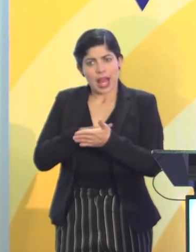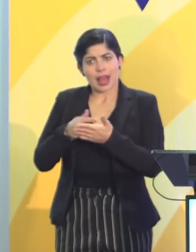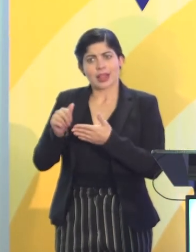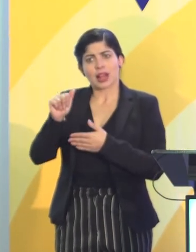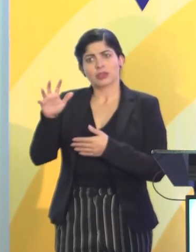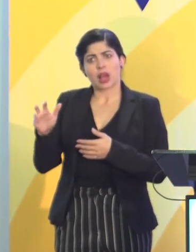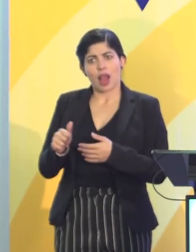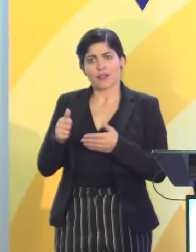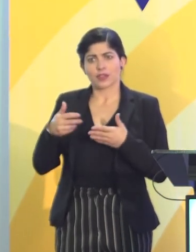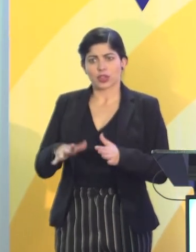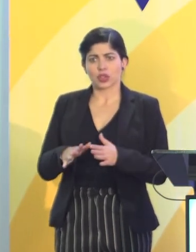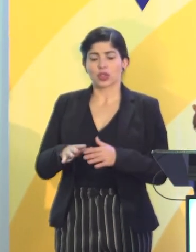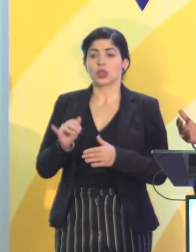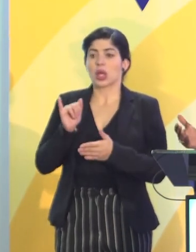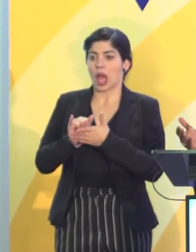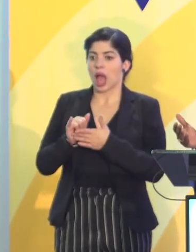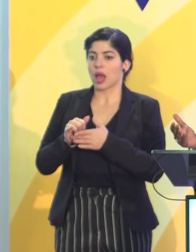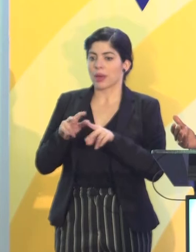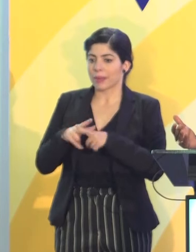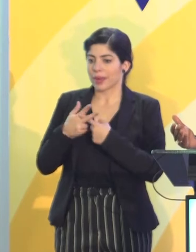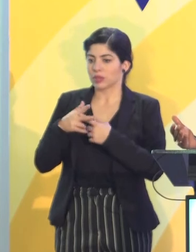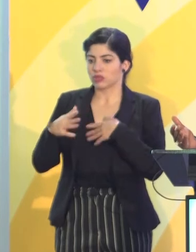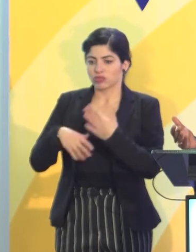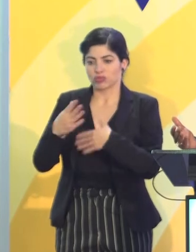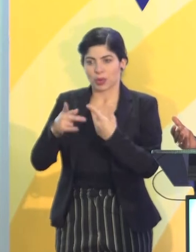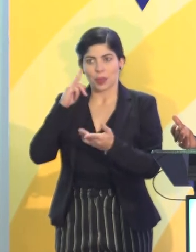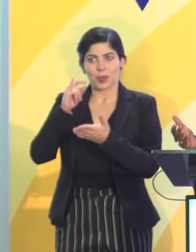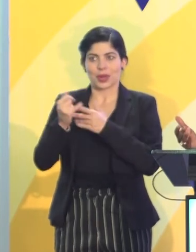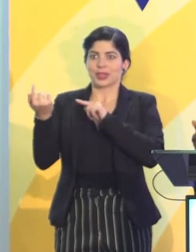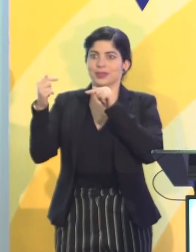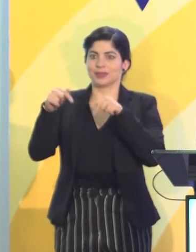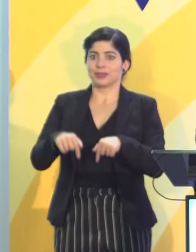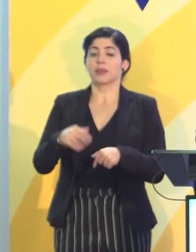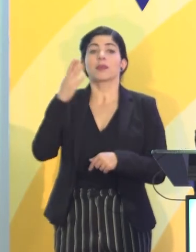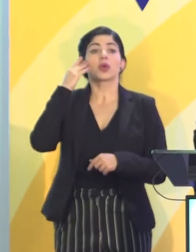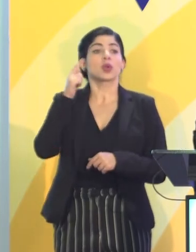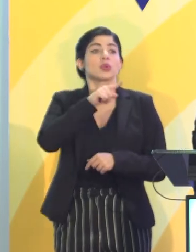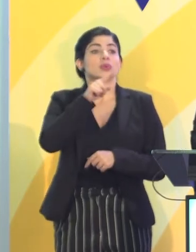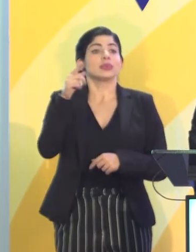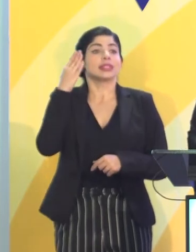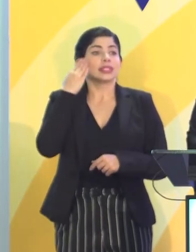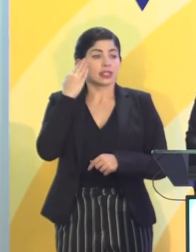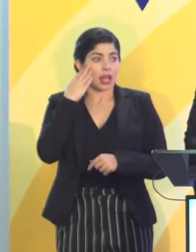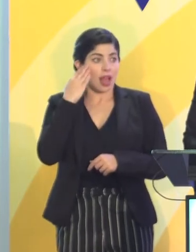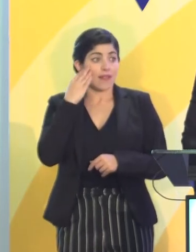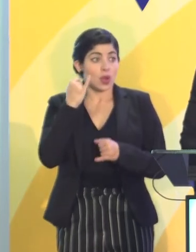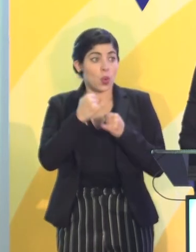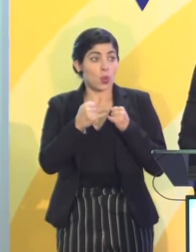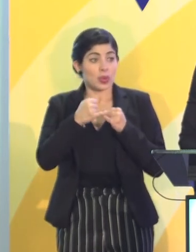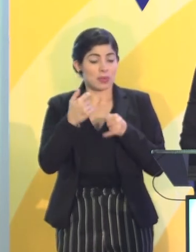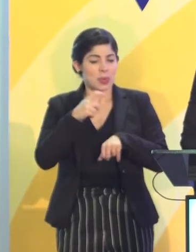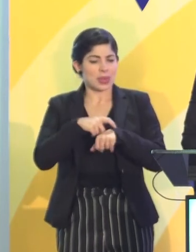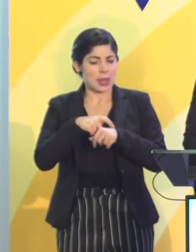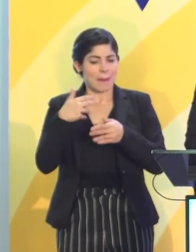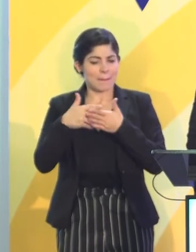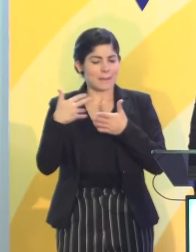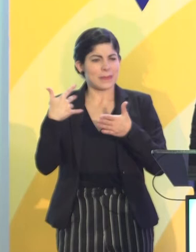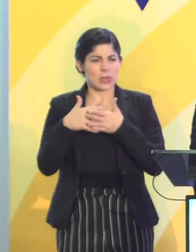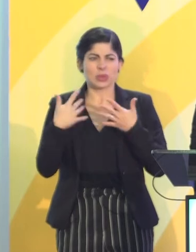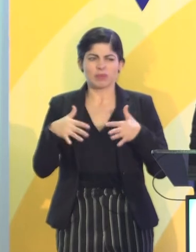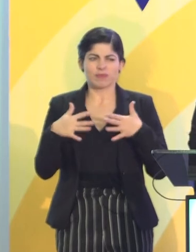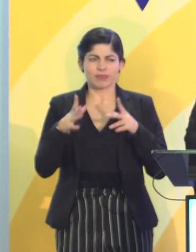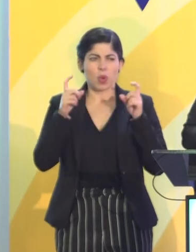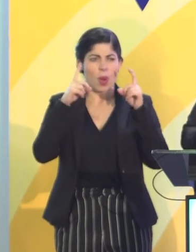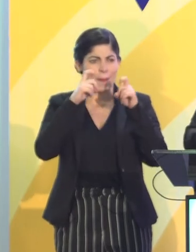de los afrodescendientes. Y así se hizo y por eso estamos hoy aquí, porque ustedes saben que en el último tiempo ha sido muy